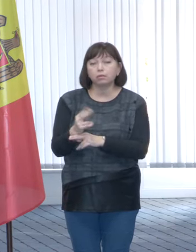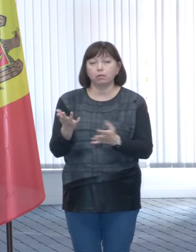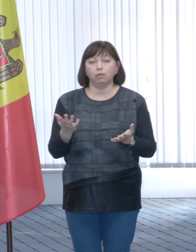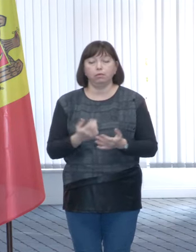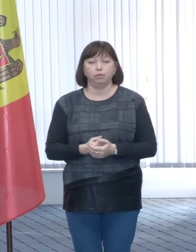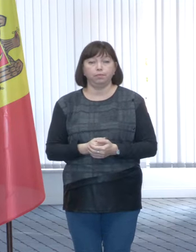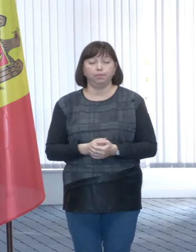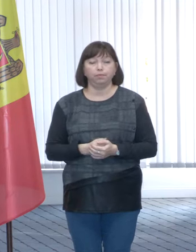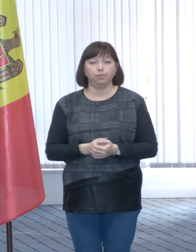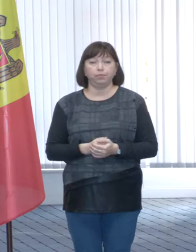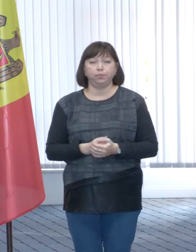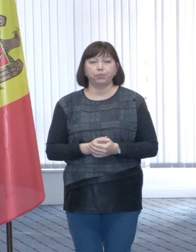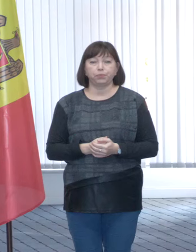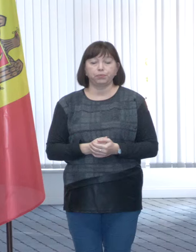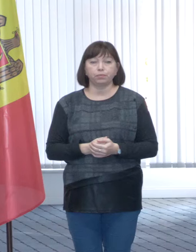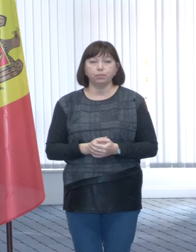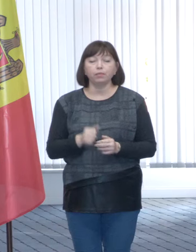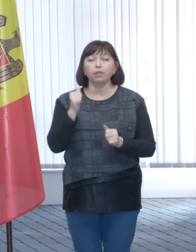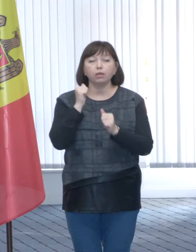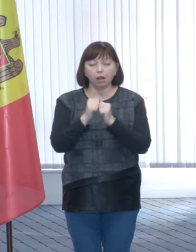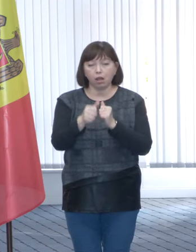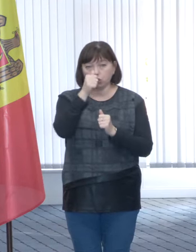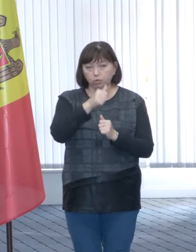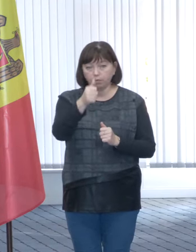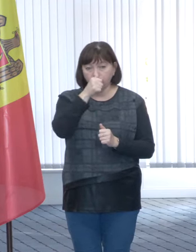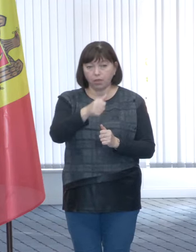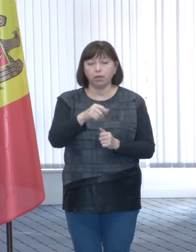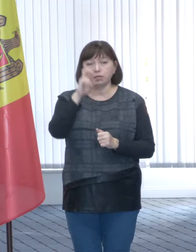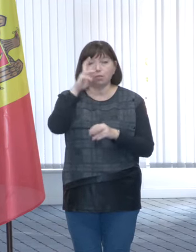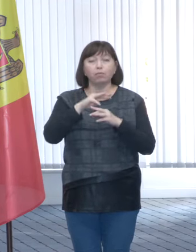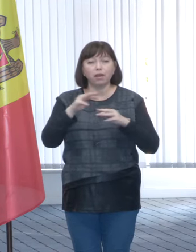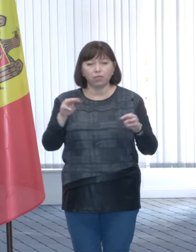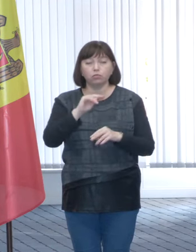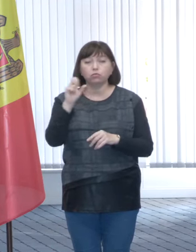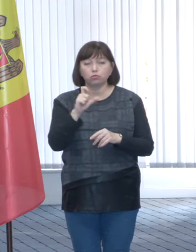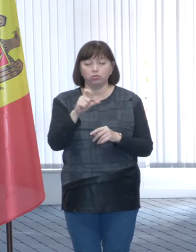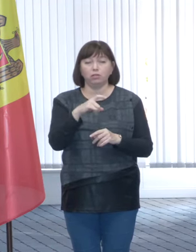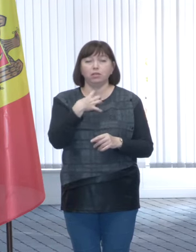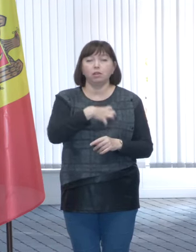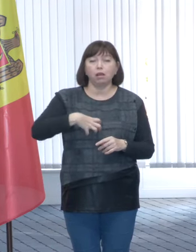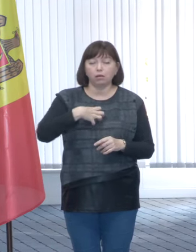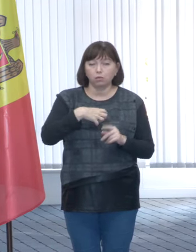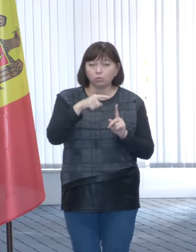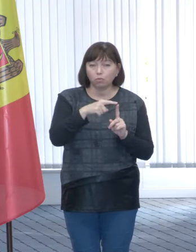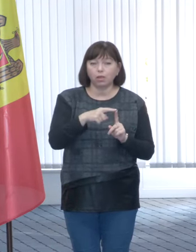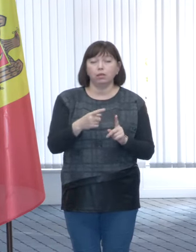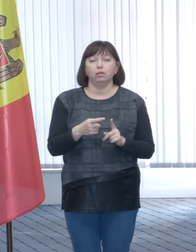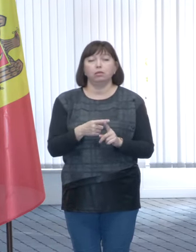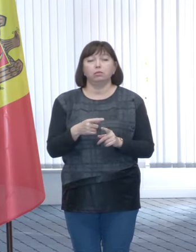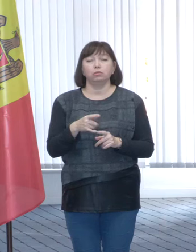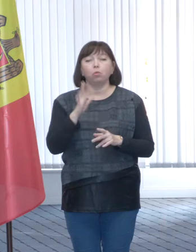ajustări în fiecare lună guvernul prin intermediul Casii Naționale de Asigurări Sociale